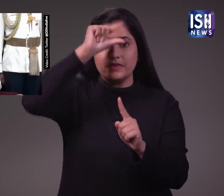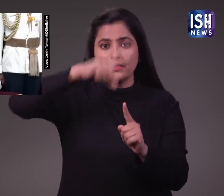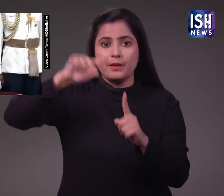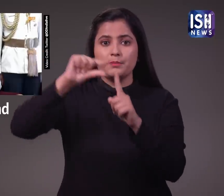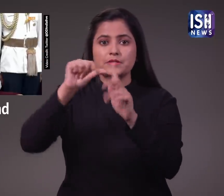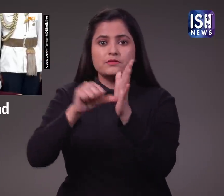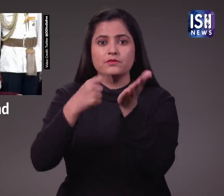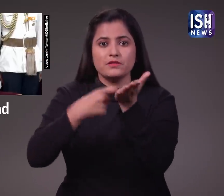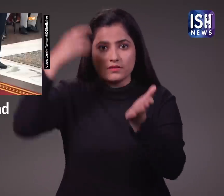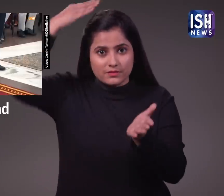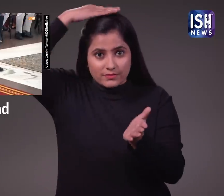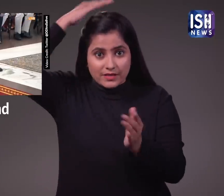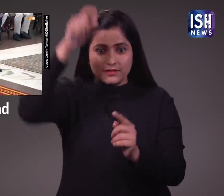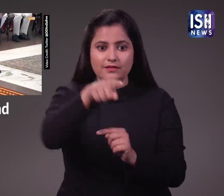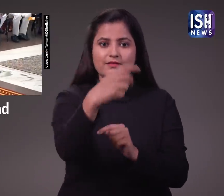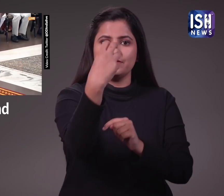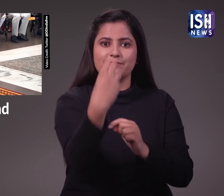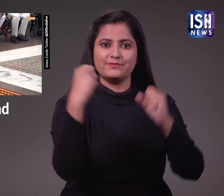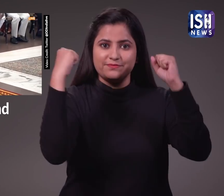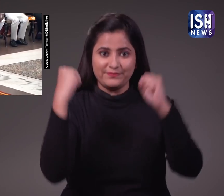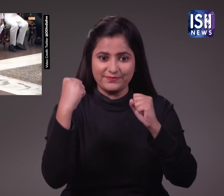रामनाद कोविंद के सामने नस्मस्टक किया